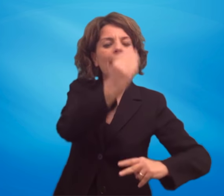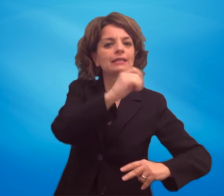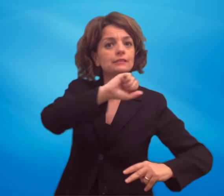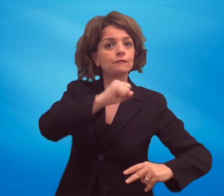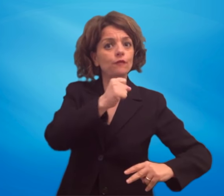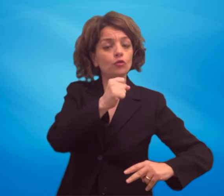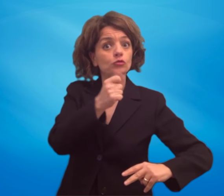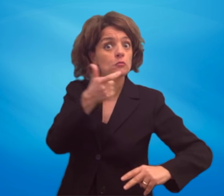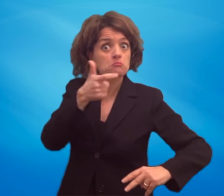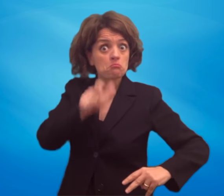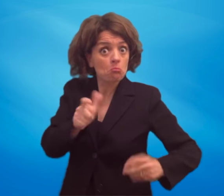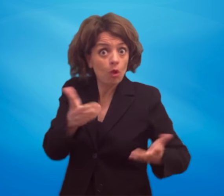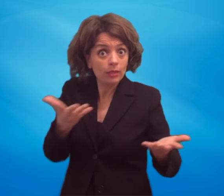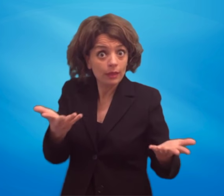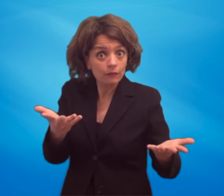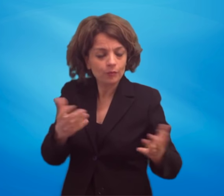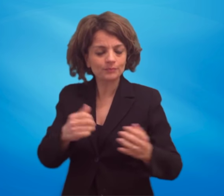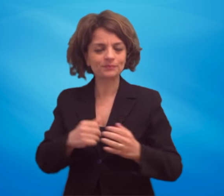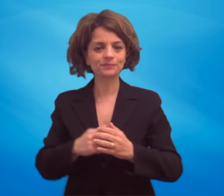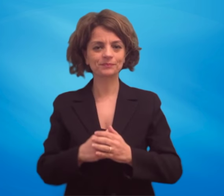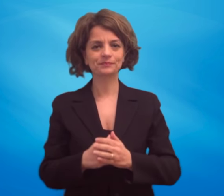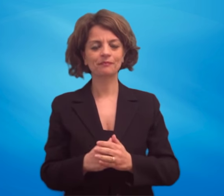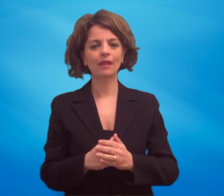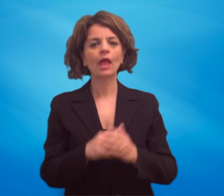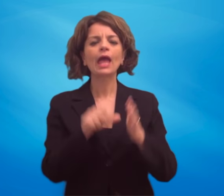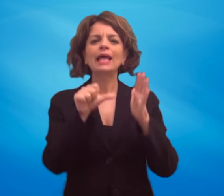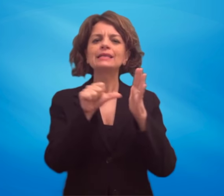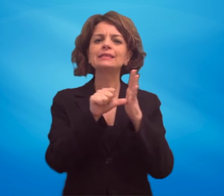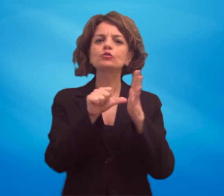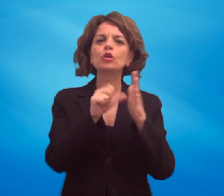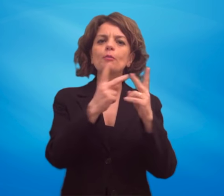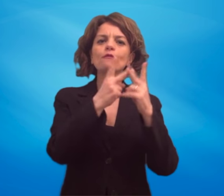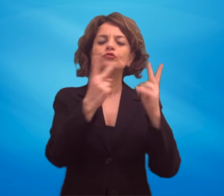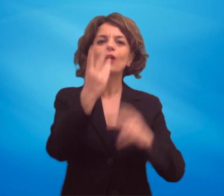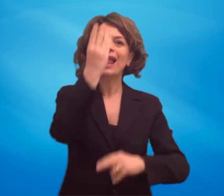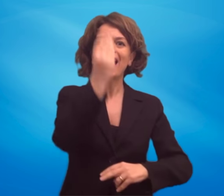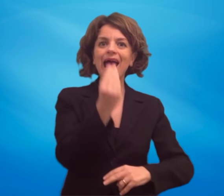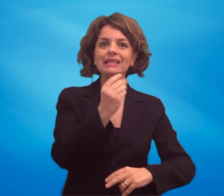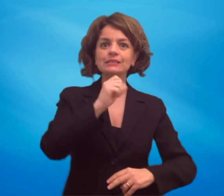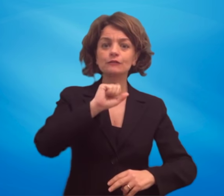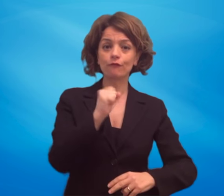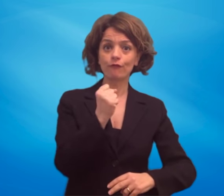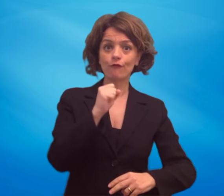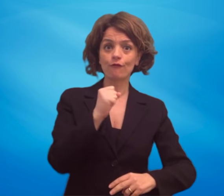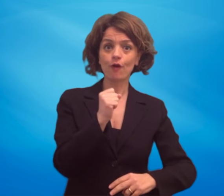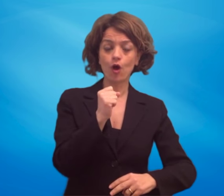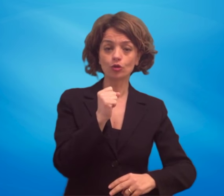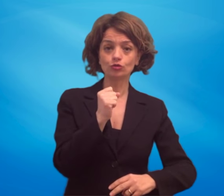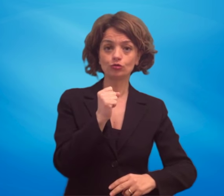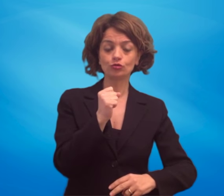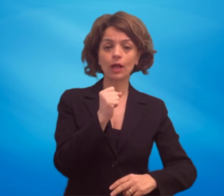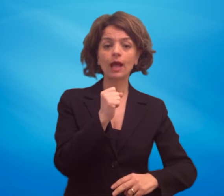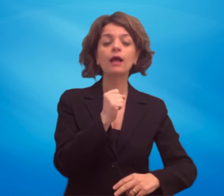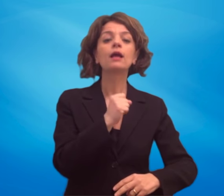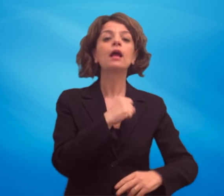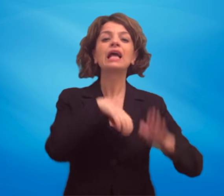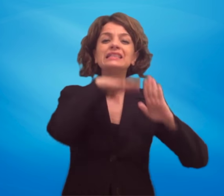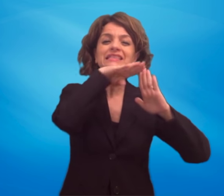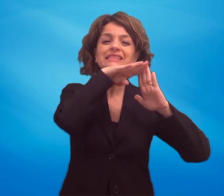motivazione. La sezione provinciale ENS di Foggia non ha ottemperato le disposizioni statutari